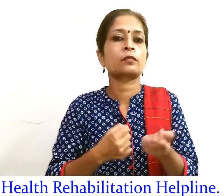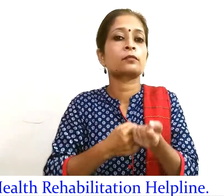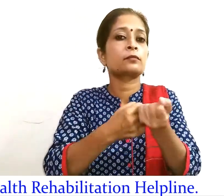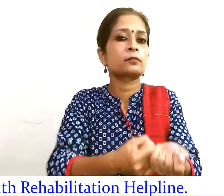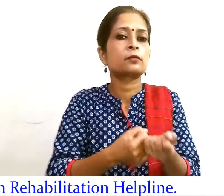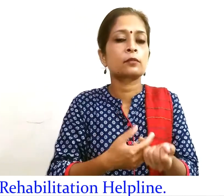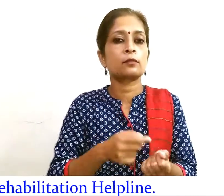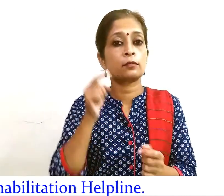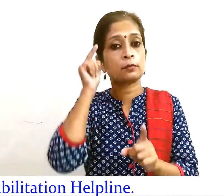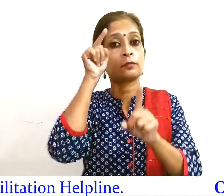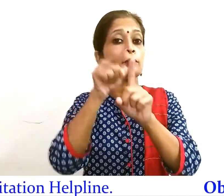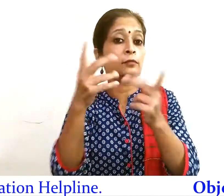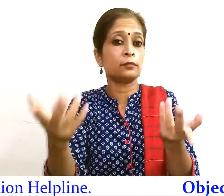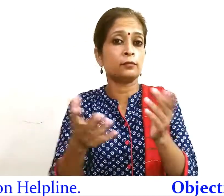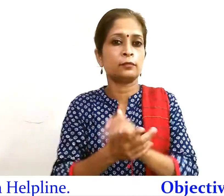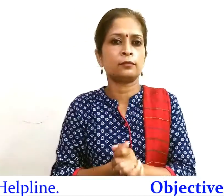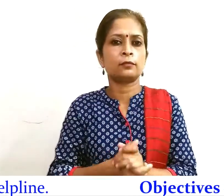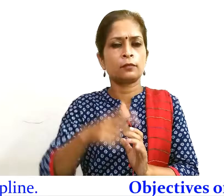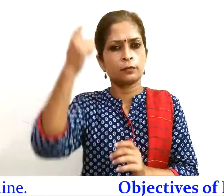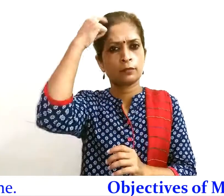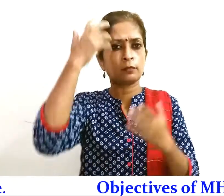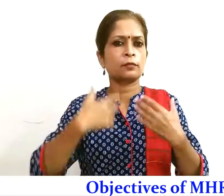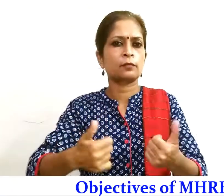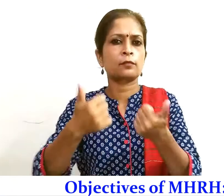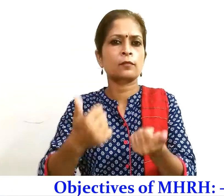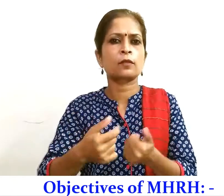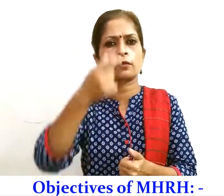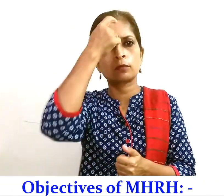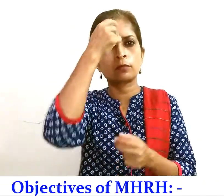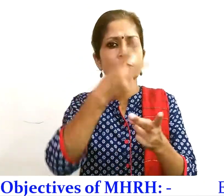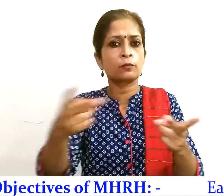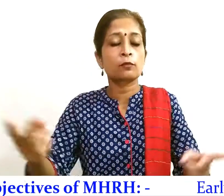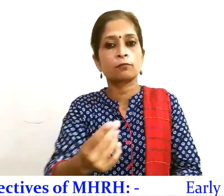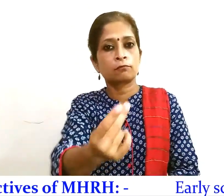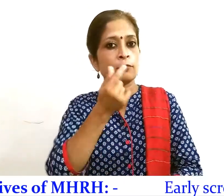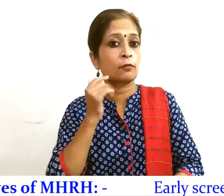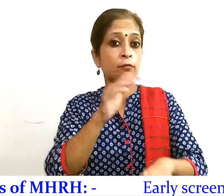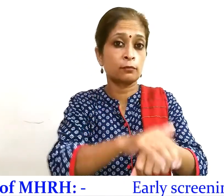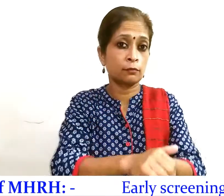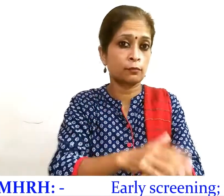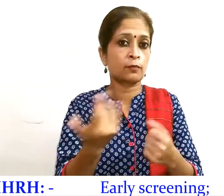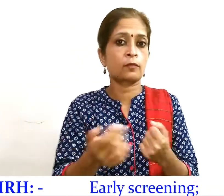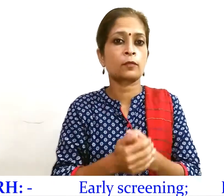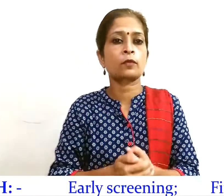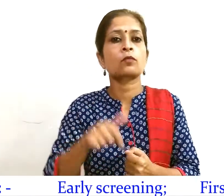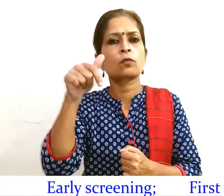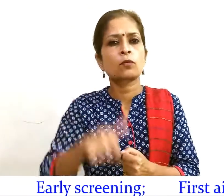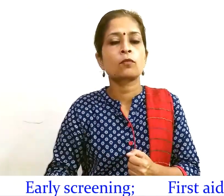हेल्प लाइन के उद्देश्य मानसिक स्वास्थे समस्याओं की शीक्र पहचान प्रात्मिक